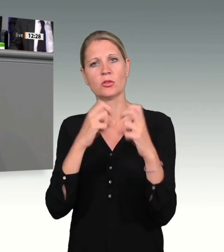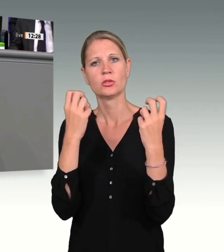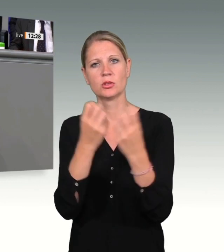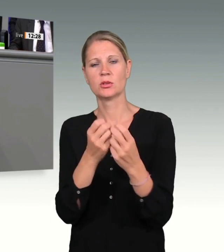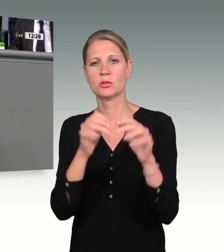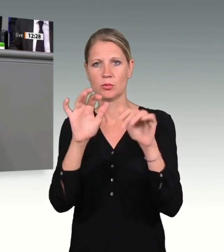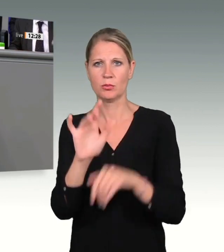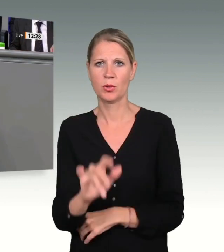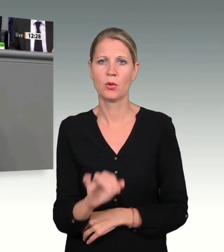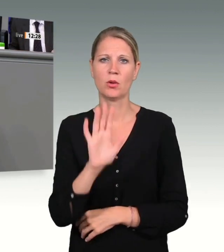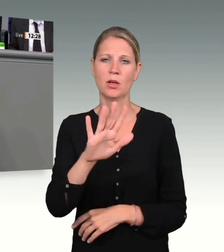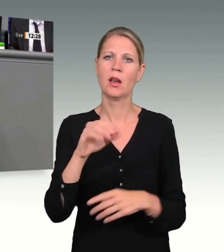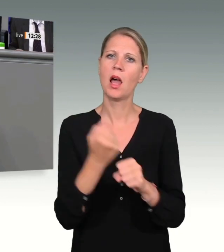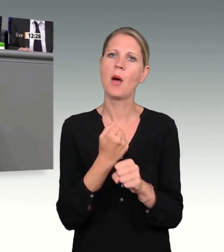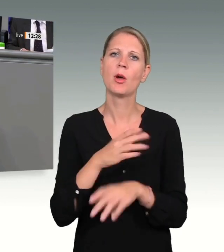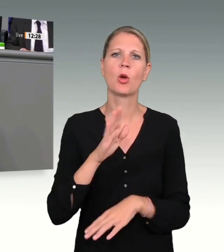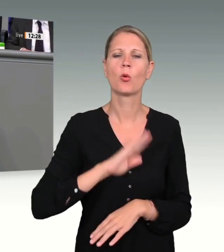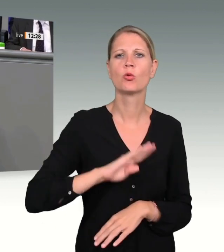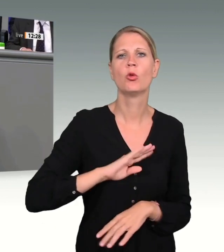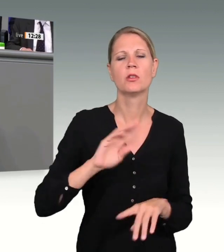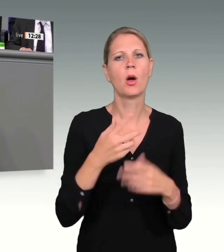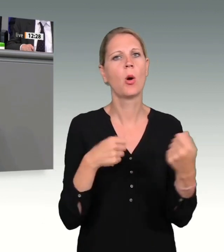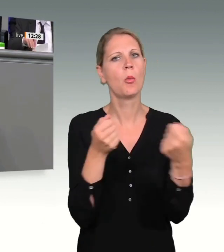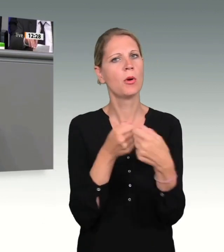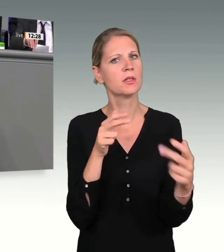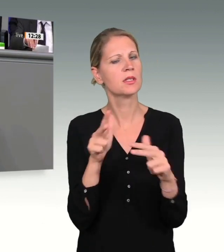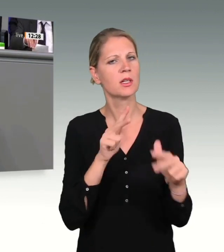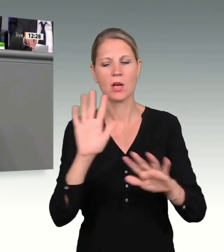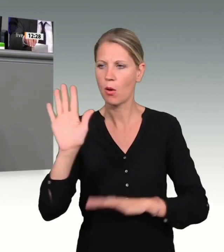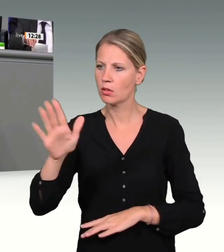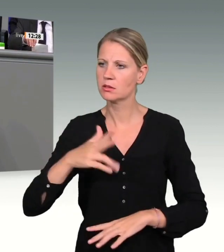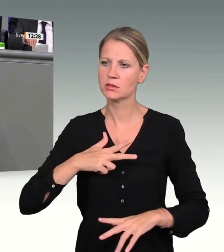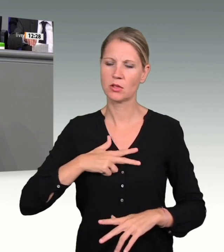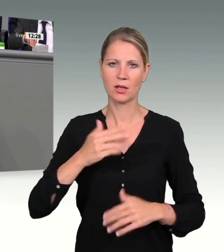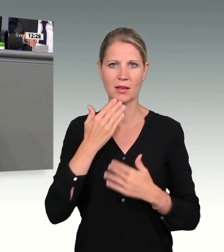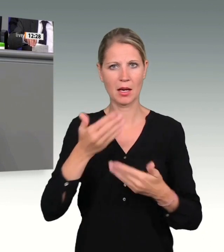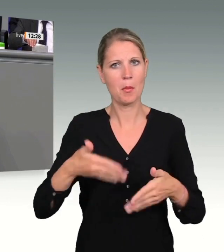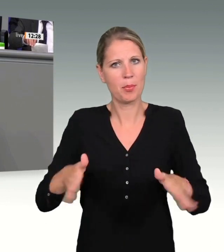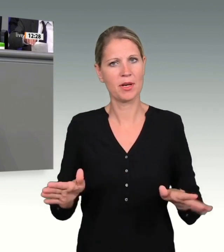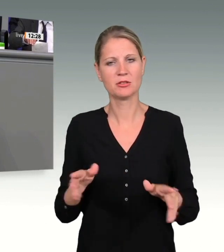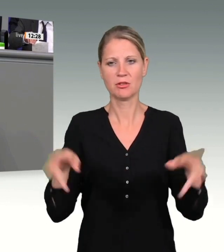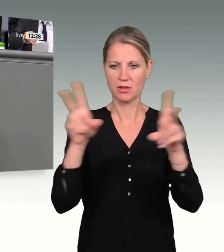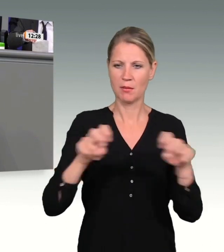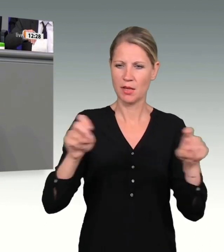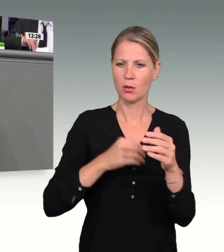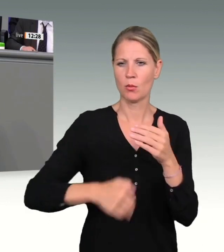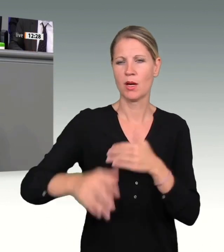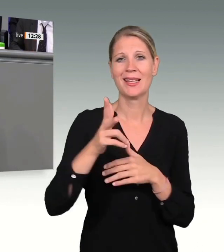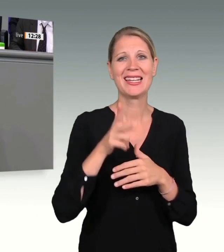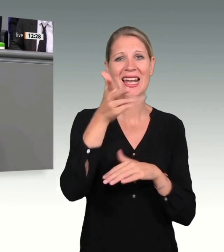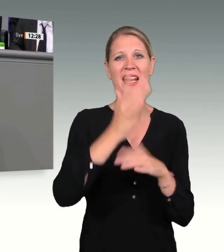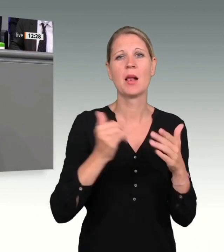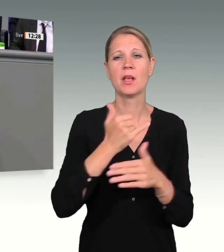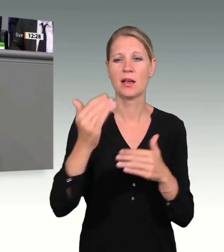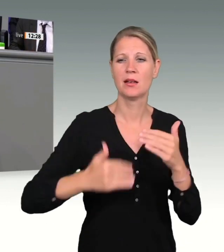Bundesregierung und den Zeuginnen und Zeugen danke ich für ihre Bereitschaft, unsere Ermittlungen über einen Zeitraum von dreieinhalb Jahren zu unterstützen. Es ist mir eine